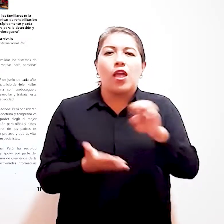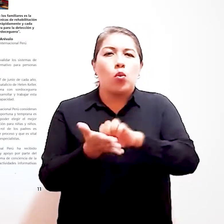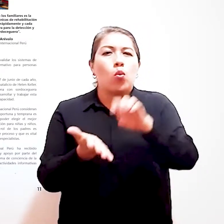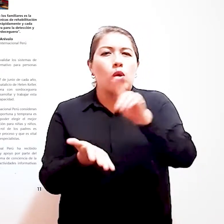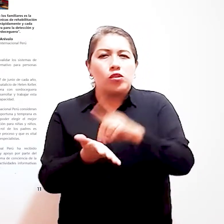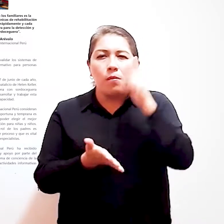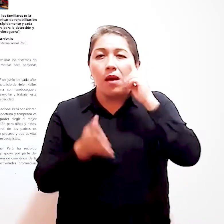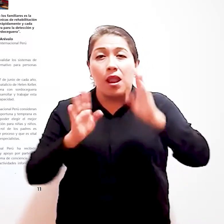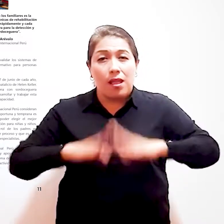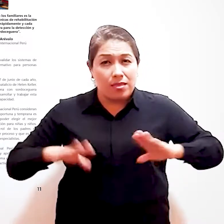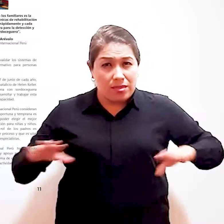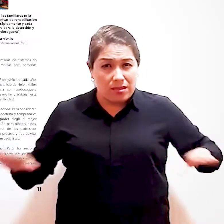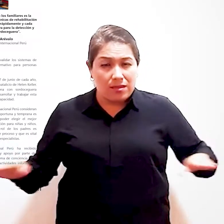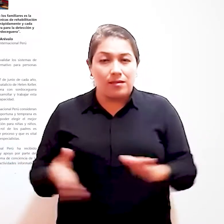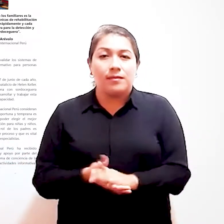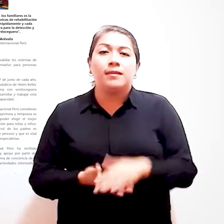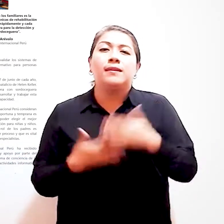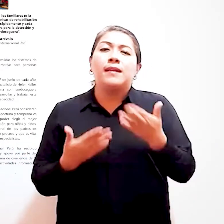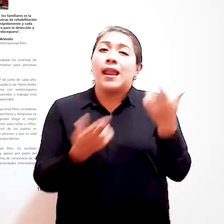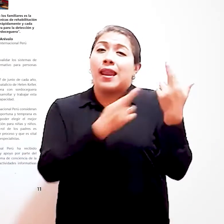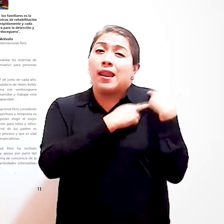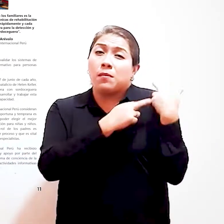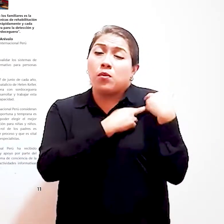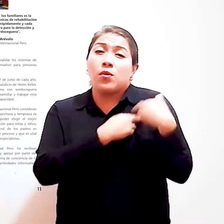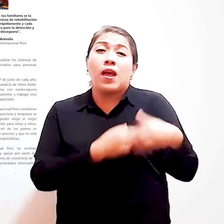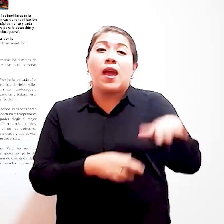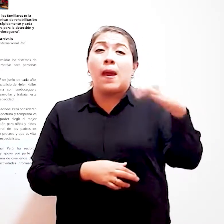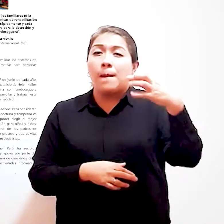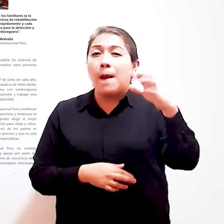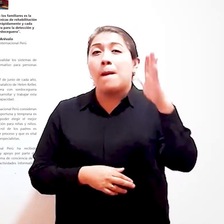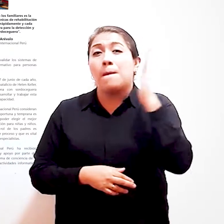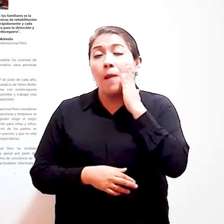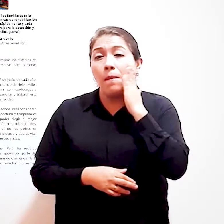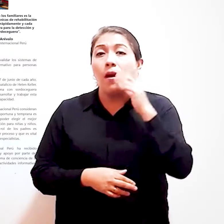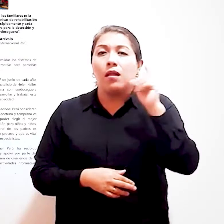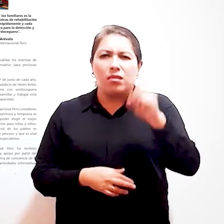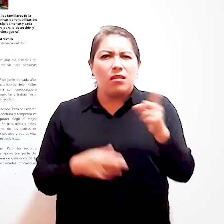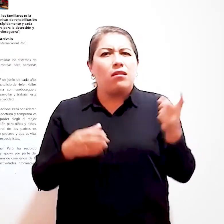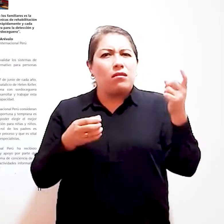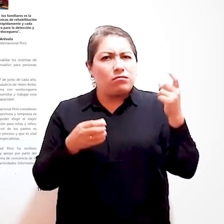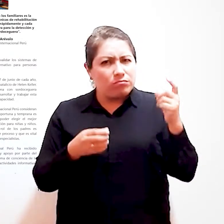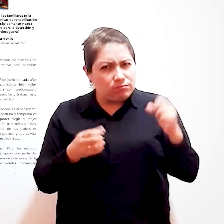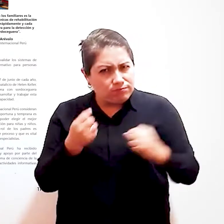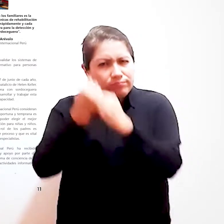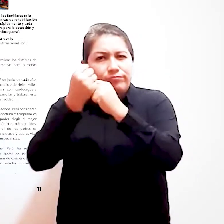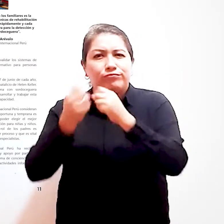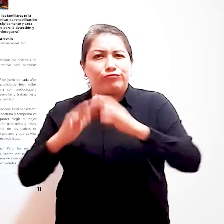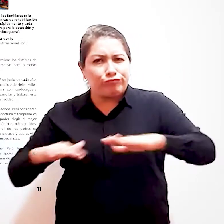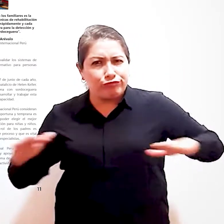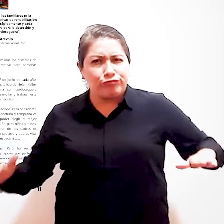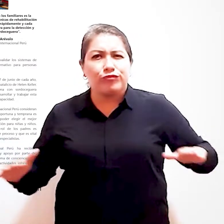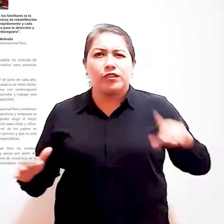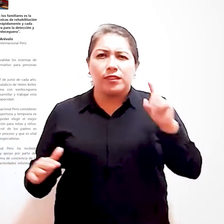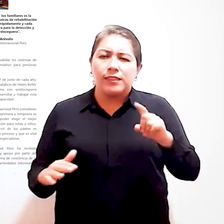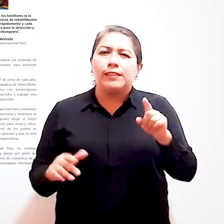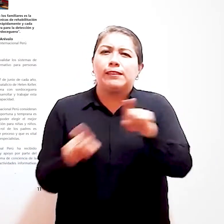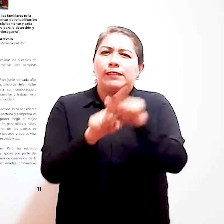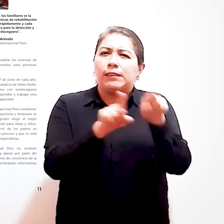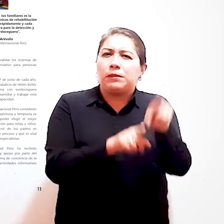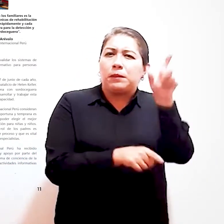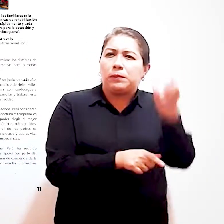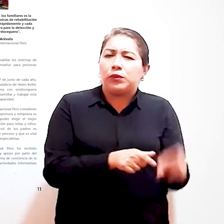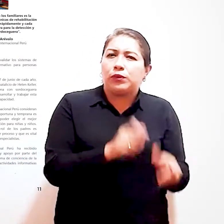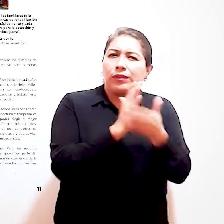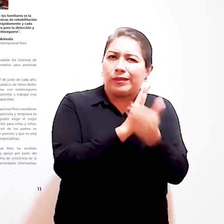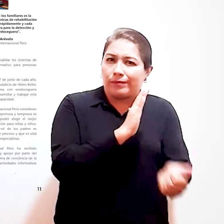educación para niñas y niños Agregan que el rol de los padres es importante en este proceso y que es vital ponerse en